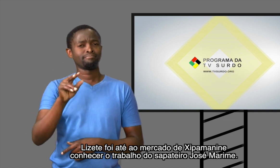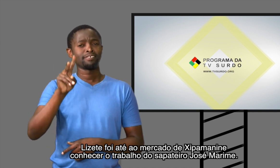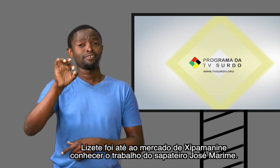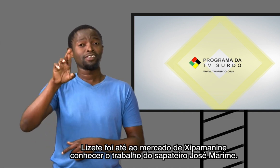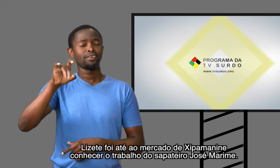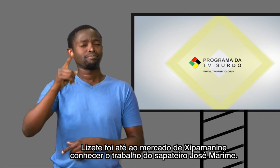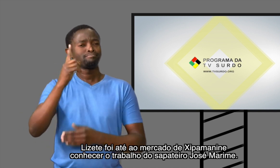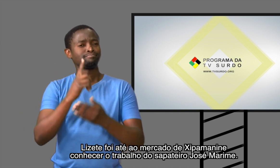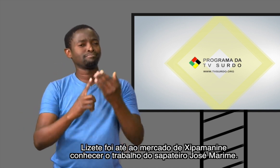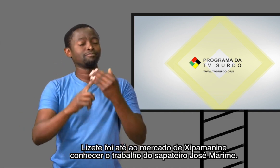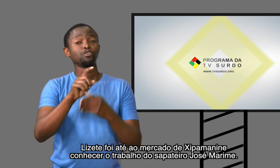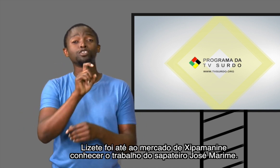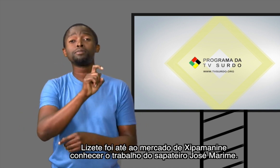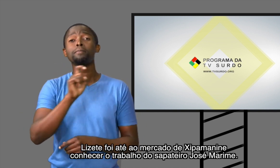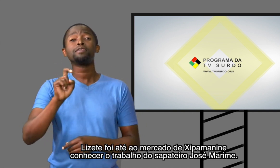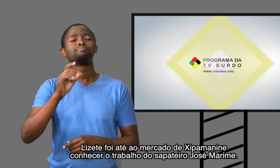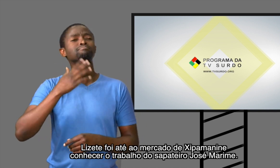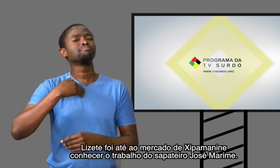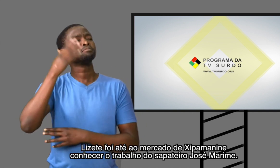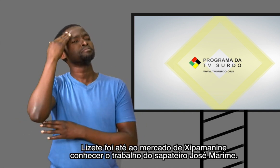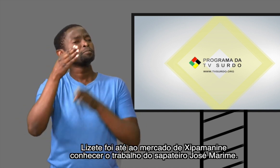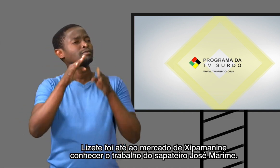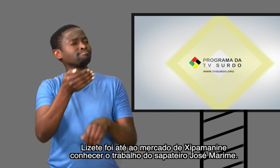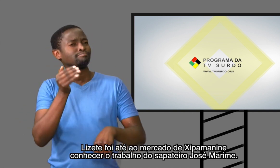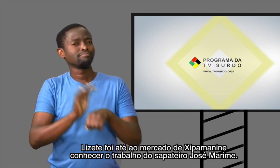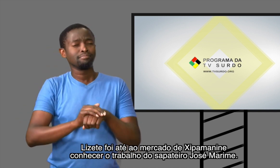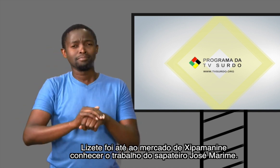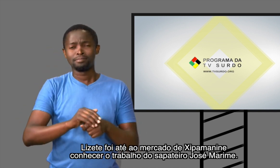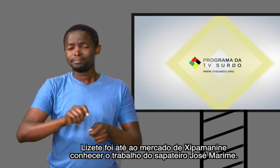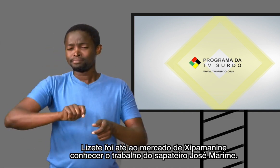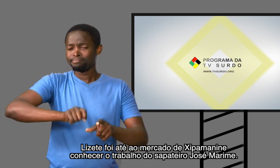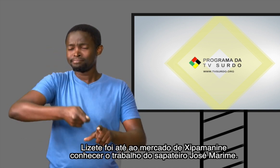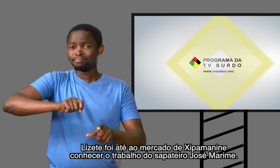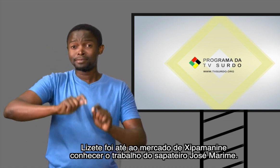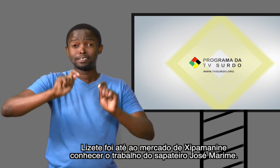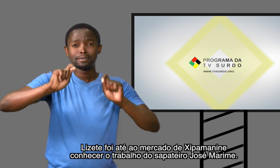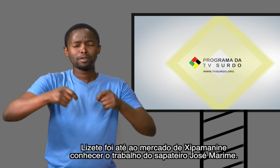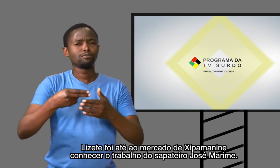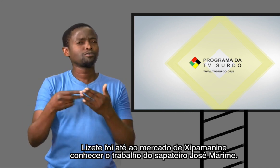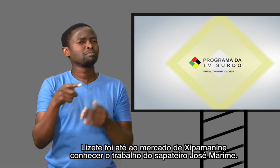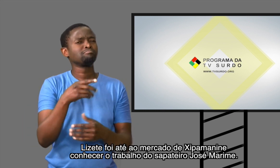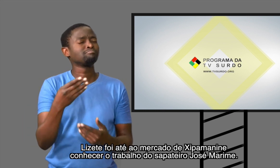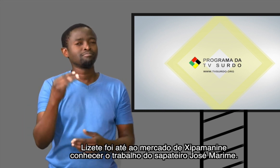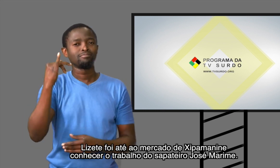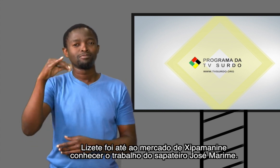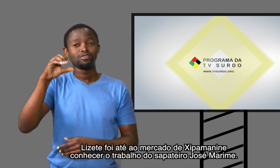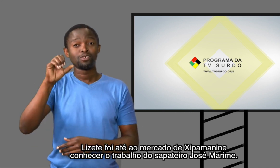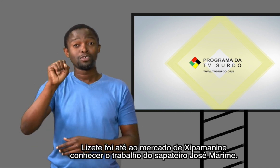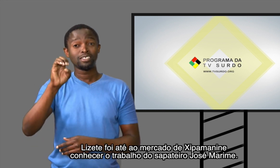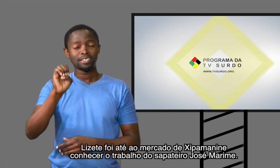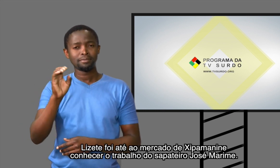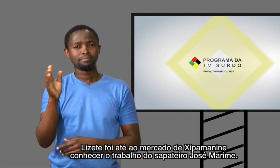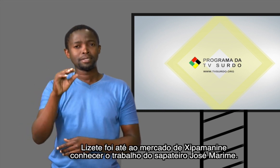Lisete foi até o mercado de Chipamanina conhecer o trabalho do sapateiro José Marime.